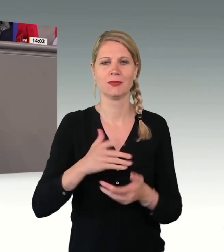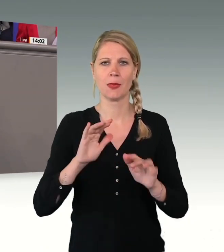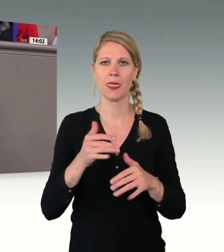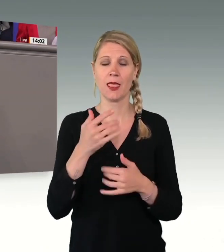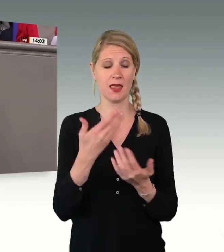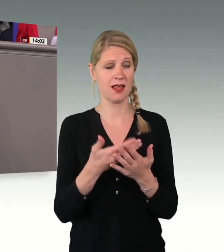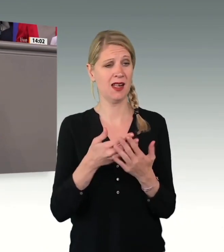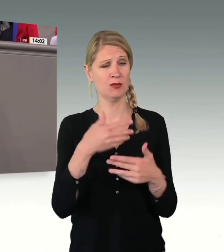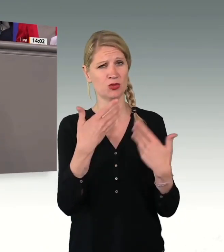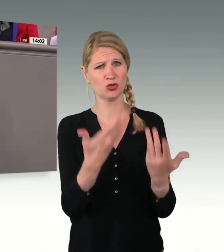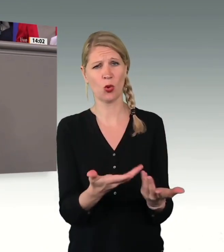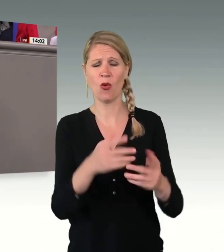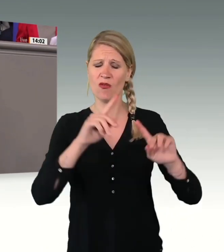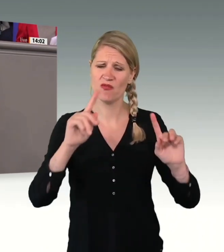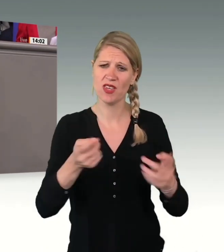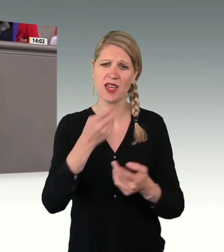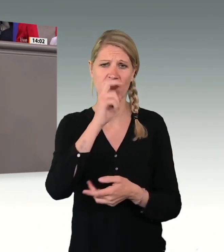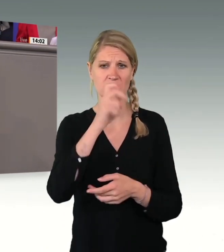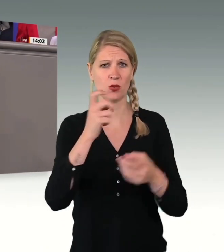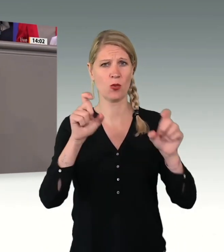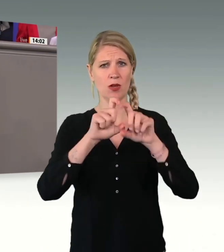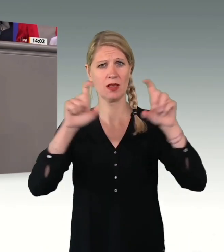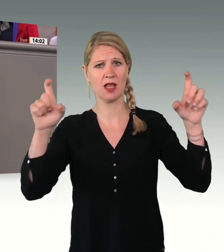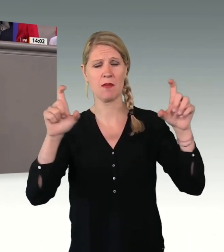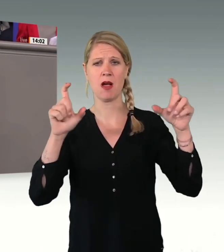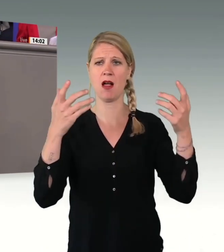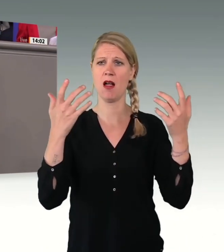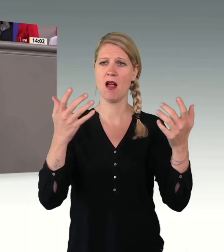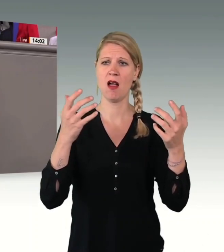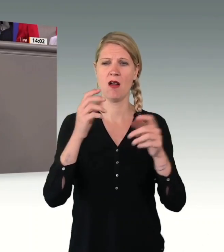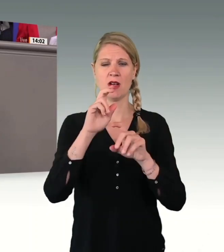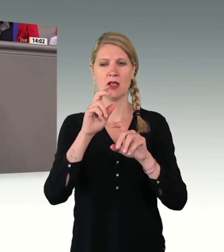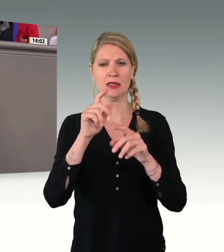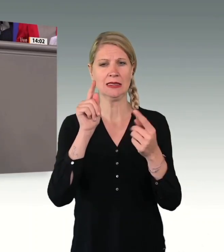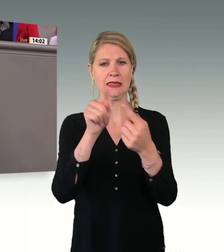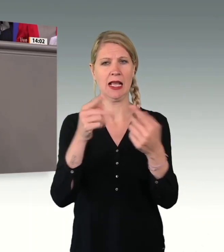schäbiger Ansatz, wenn Sie wieder versuchen, das Thema so aufzuziehen, indem Sie die Gesellschaft spalten.